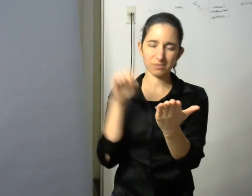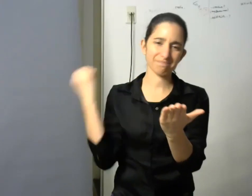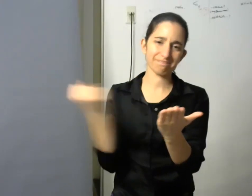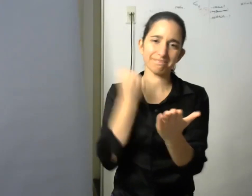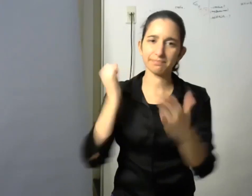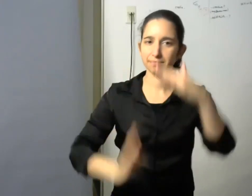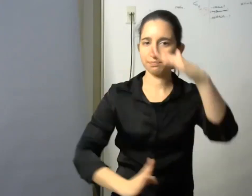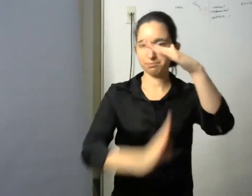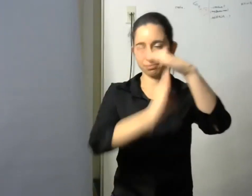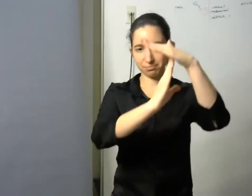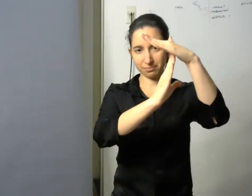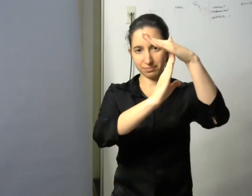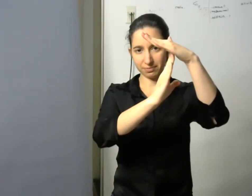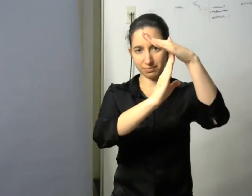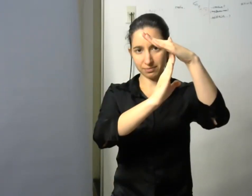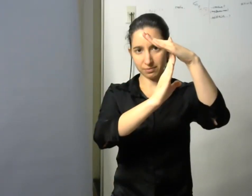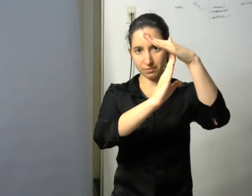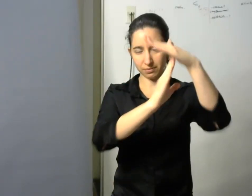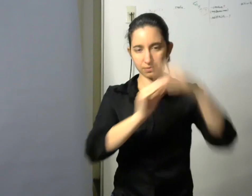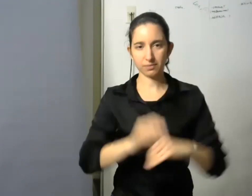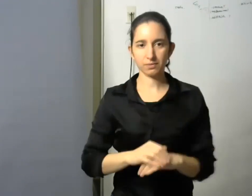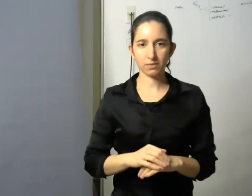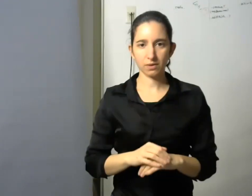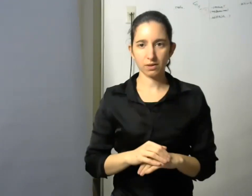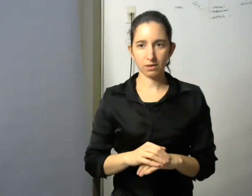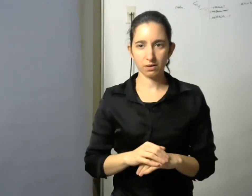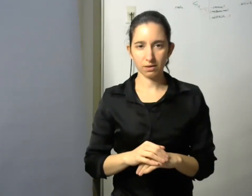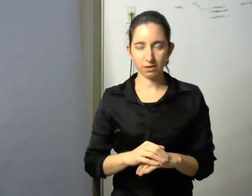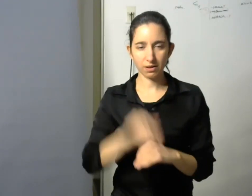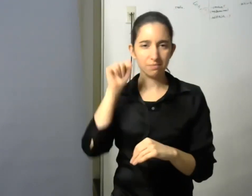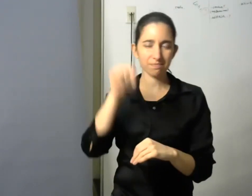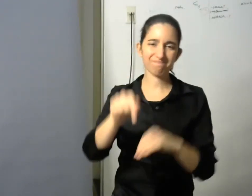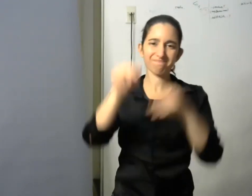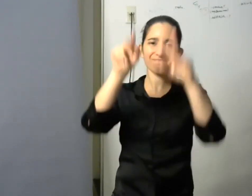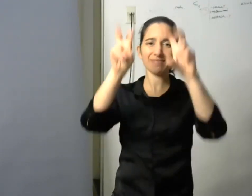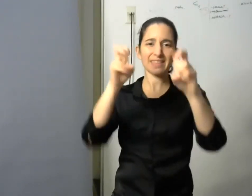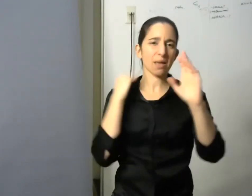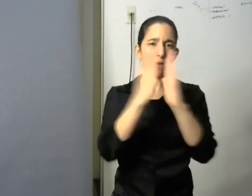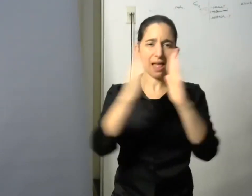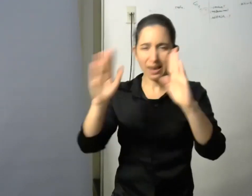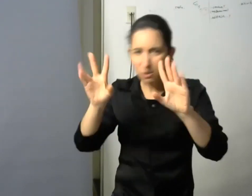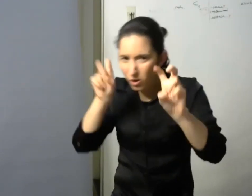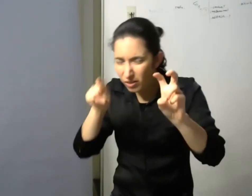sentido de que hay muy poca producción destinada a este tipo de temarios que produzcan las propias universidades